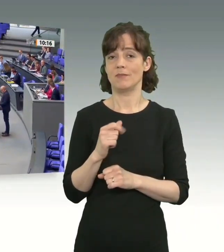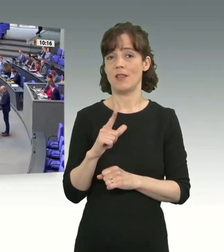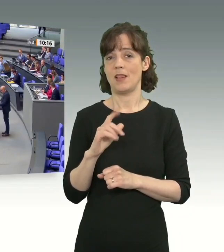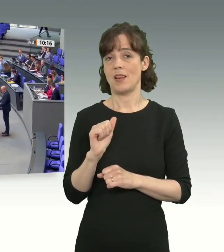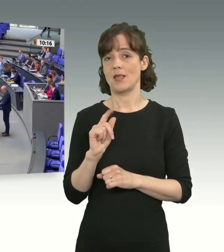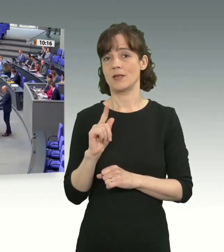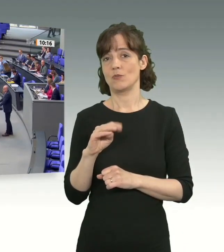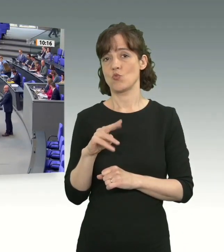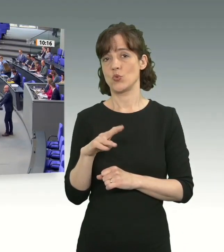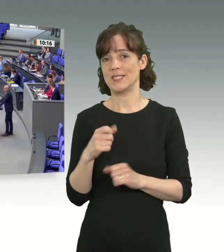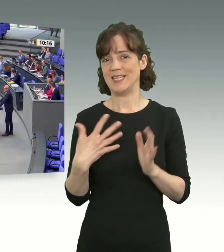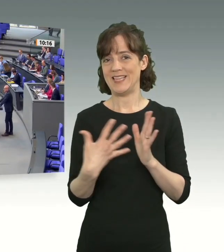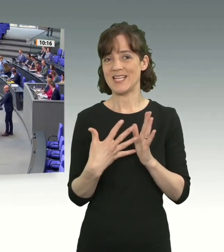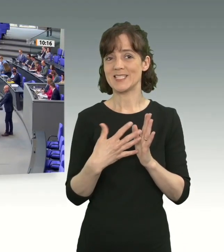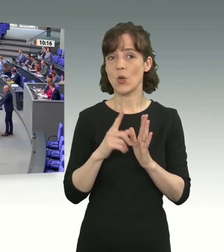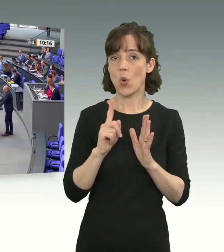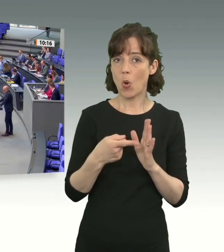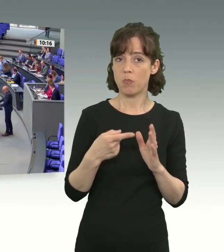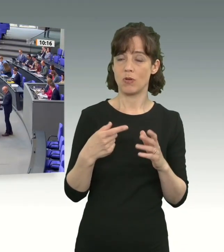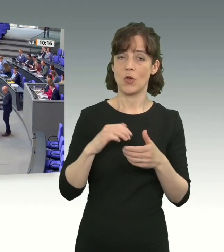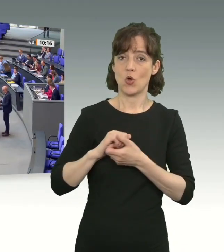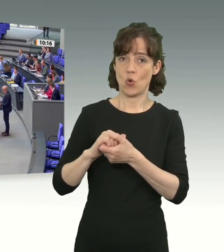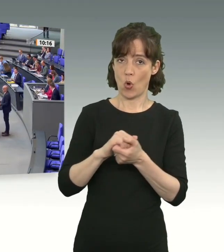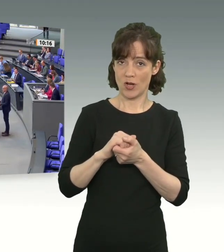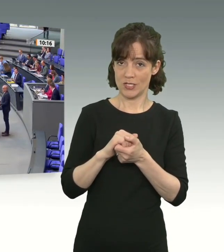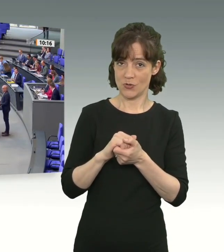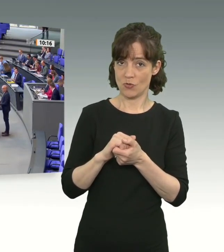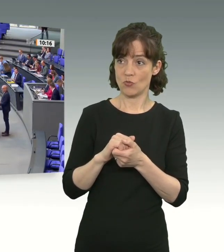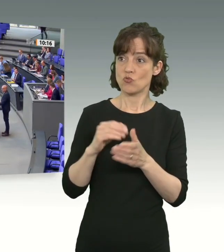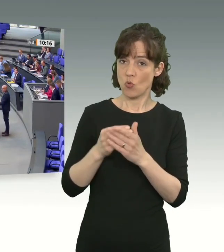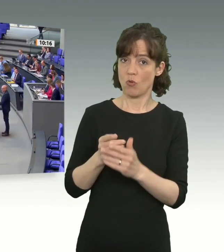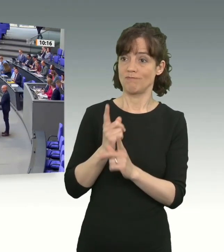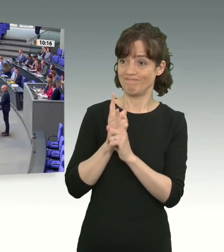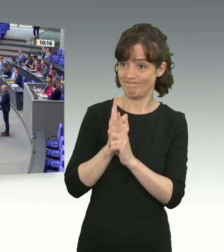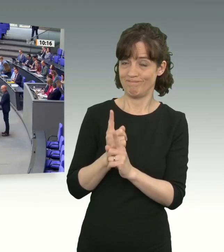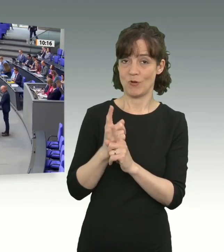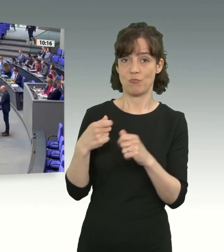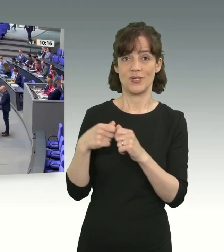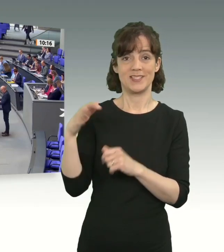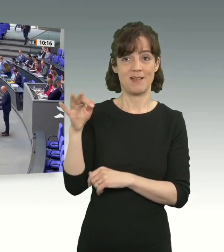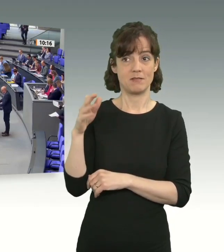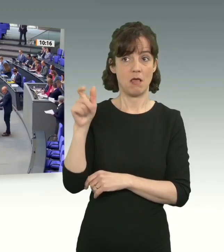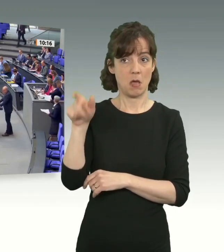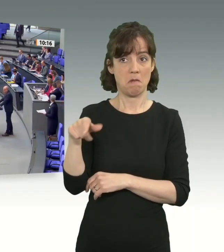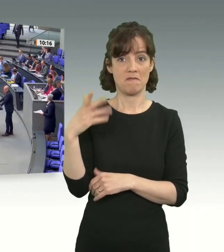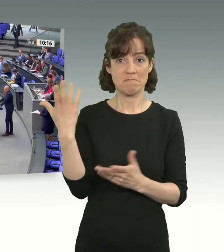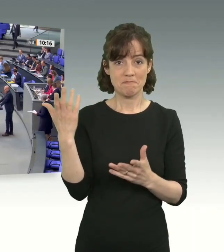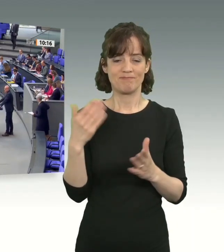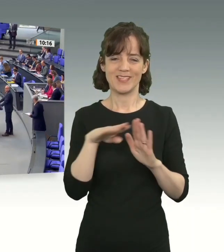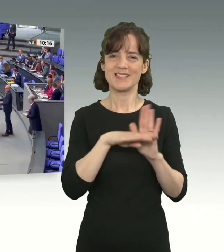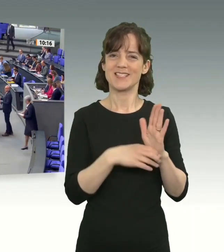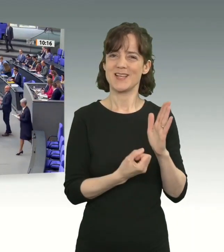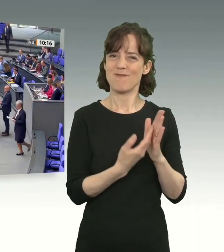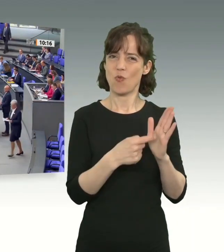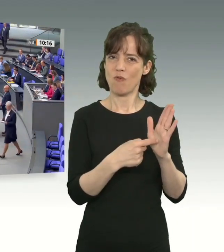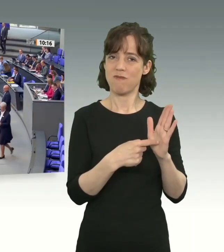ob die Koalition ihrem Bundeskanzler noch folgt. Der heute von uns vorgesehenen, vorgelegte Gesetzentwurf, entspricht 1